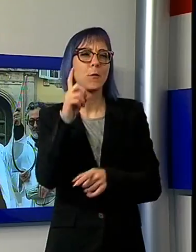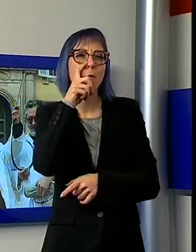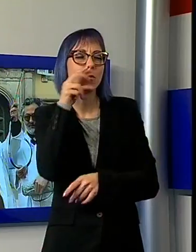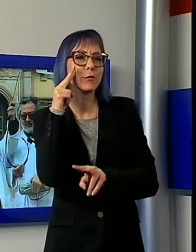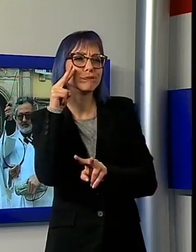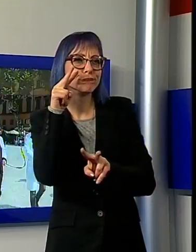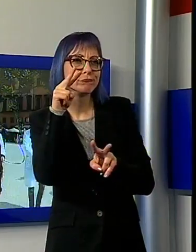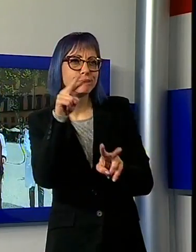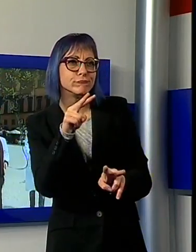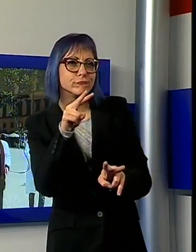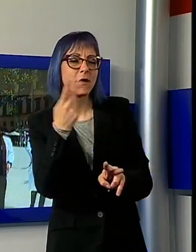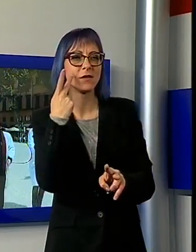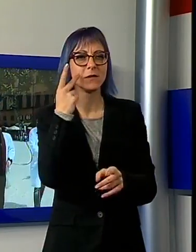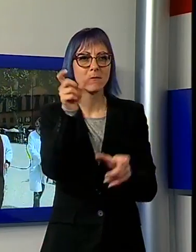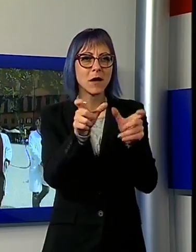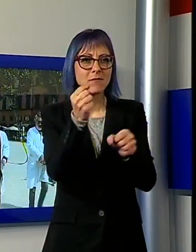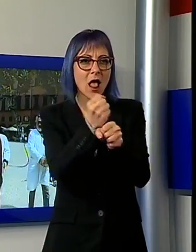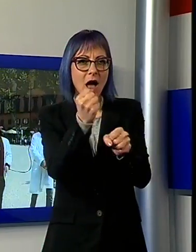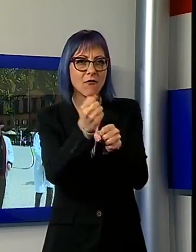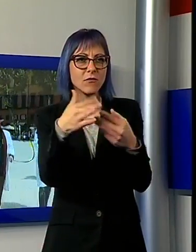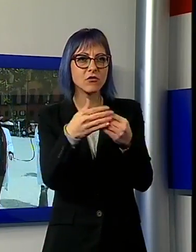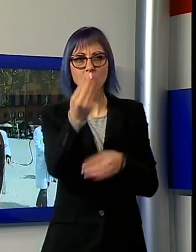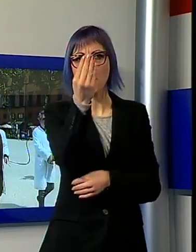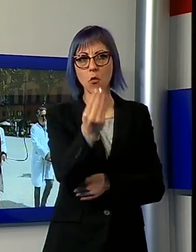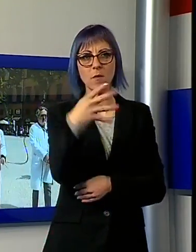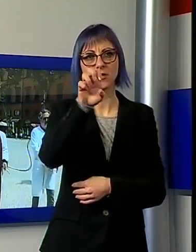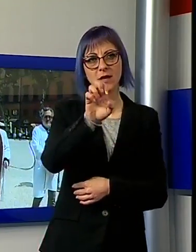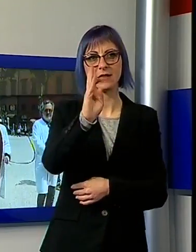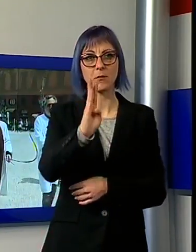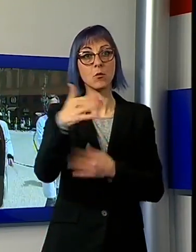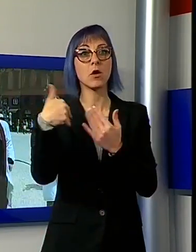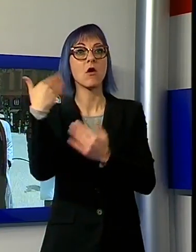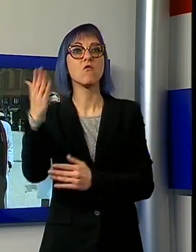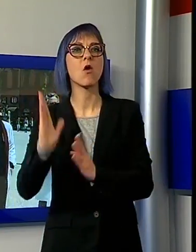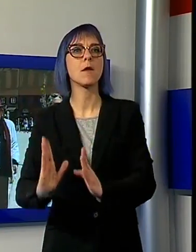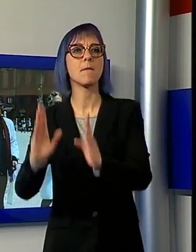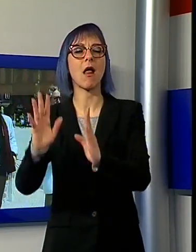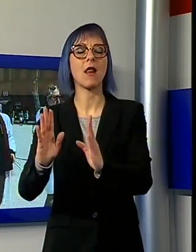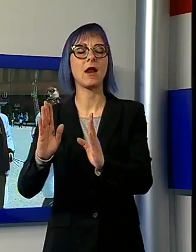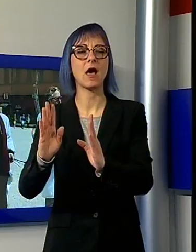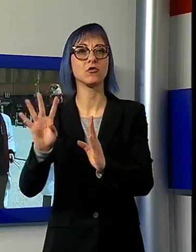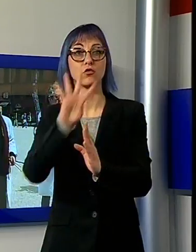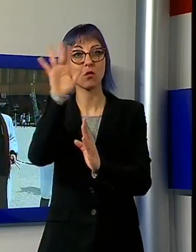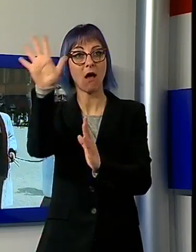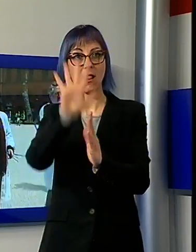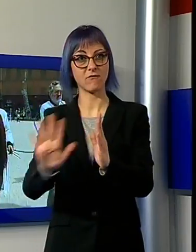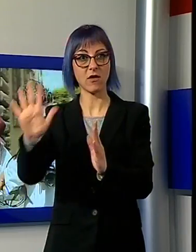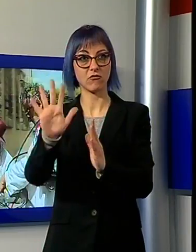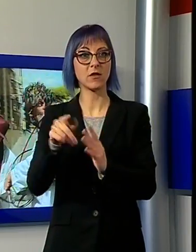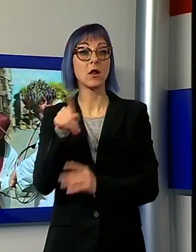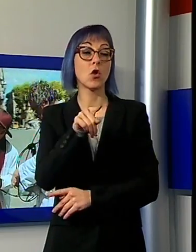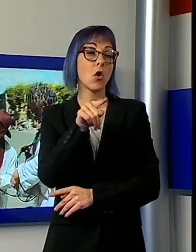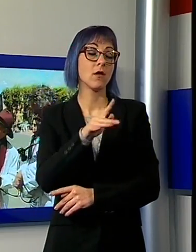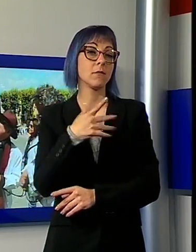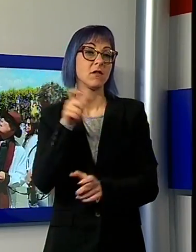intorno al monumento di Elisa Borbone è davanti alla facciata di Palazzo Ducale, per lo più scambiati per goliardici figuranti